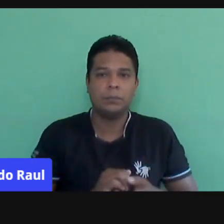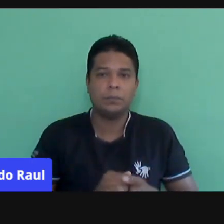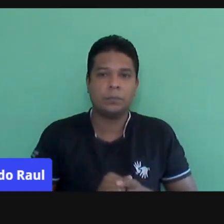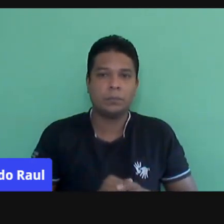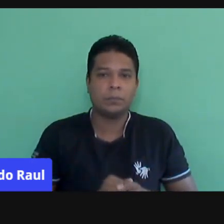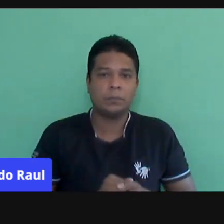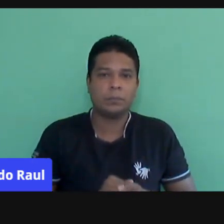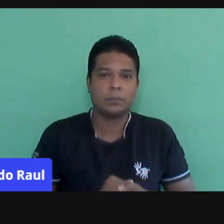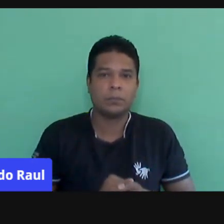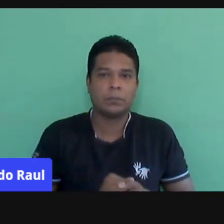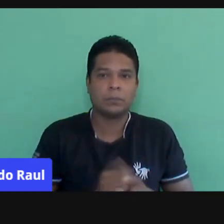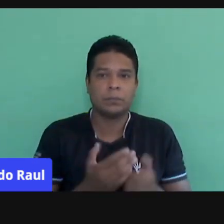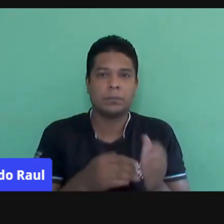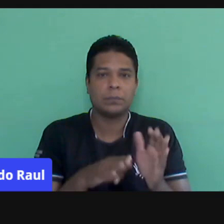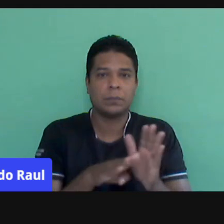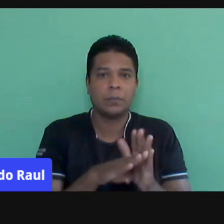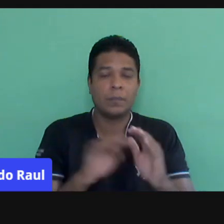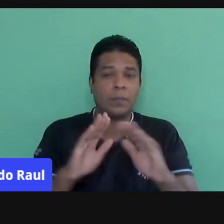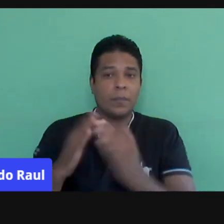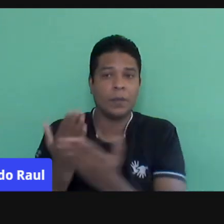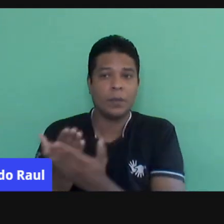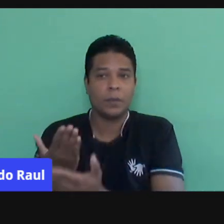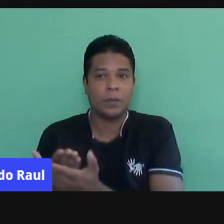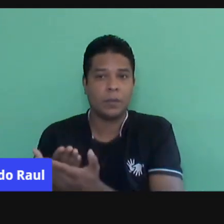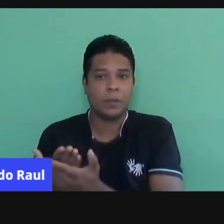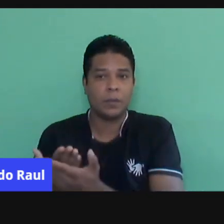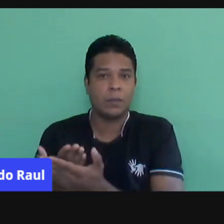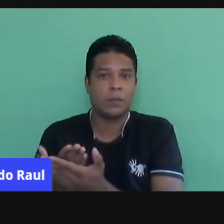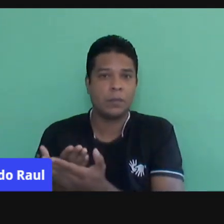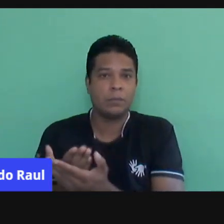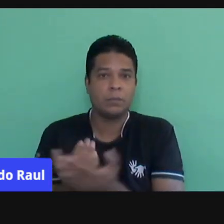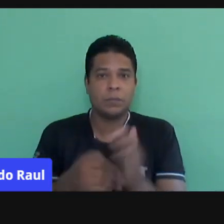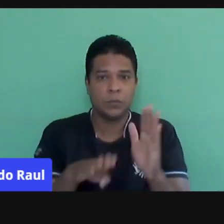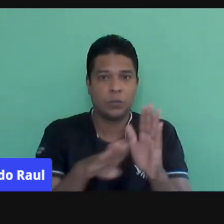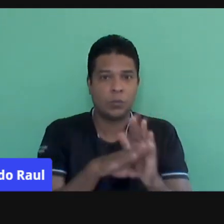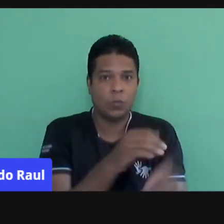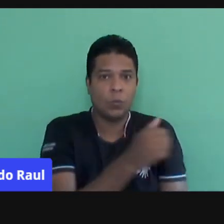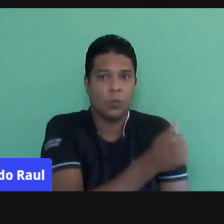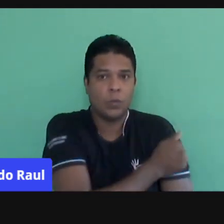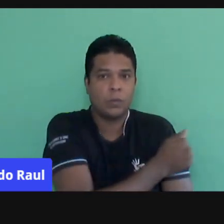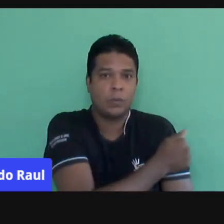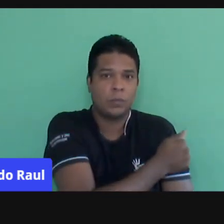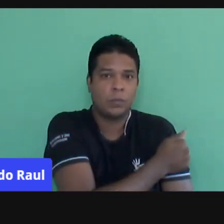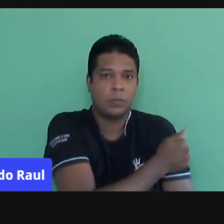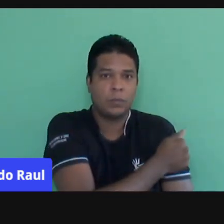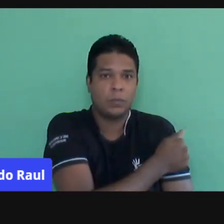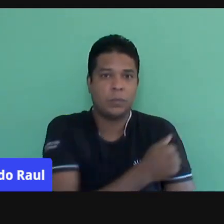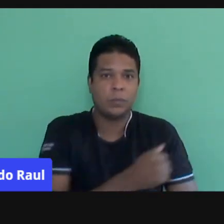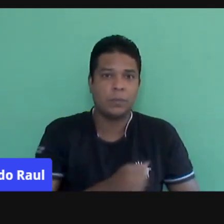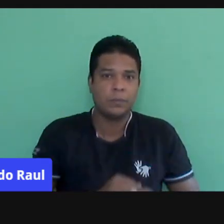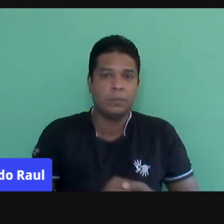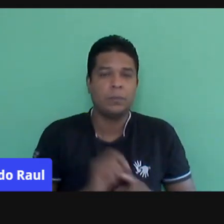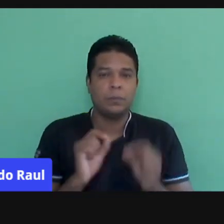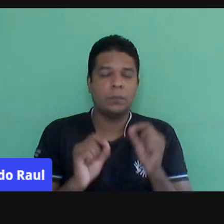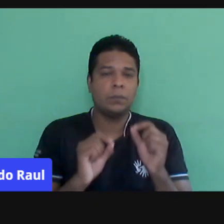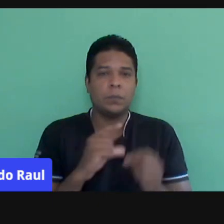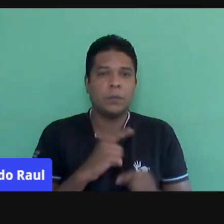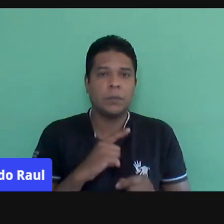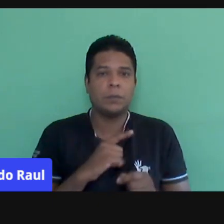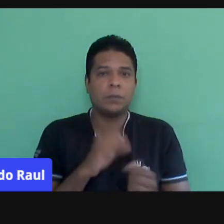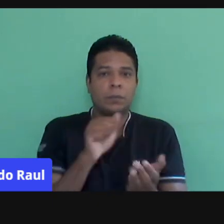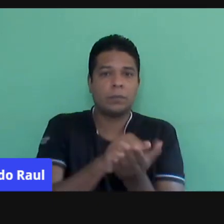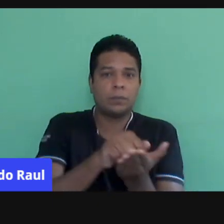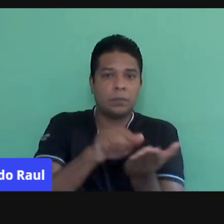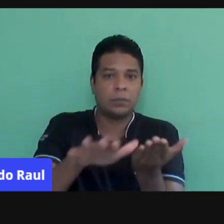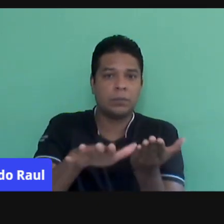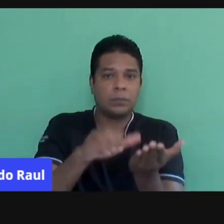organizado pela rede. Esse caderno está chegando até o meu aluno. E aí? O que ele tem? O material impresso.